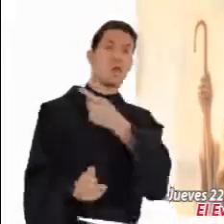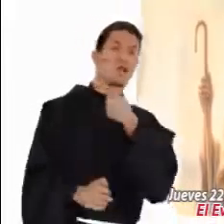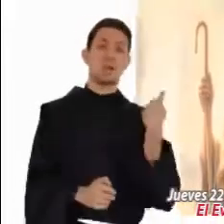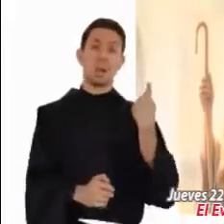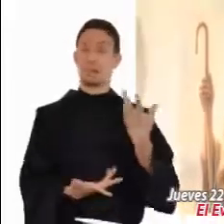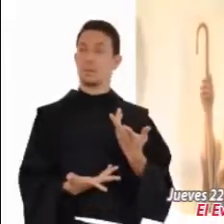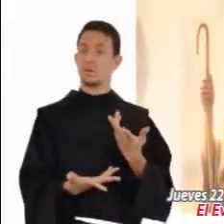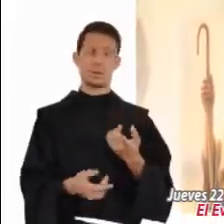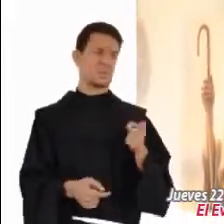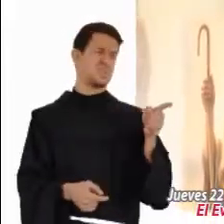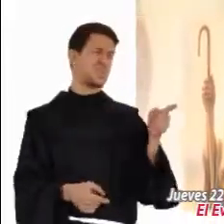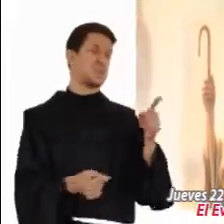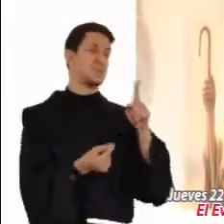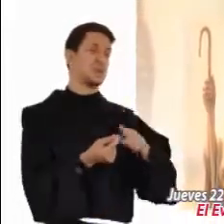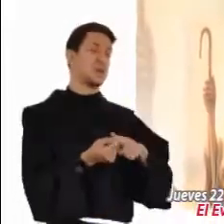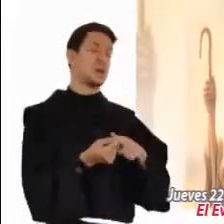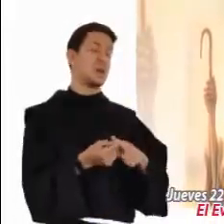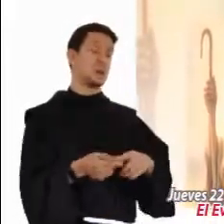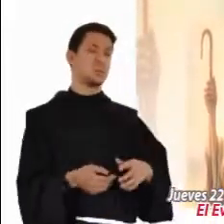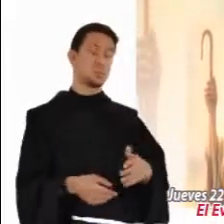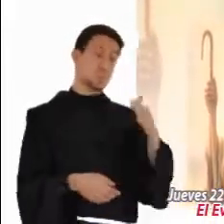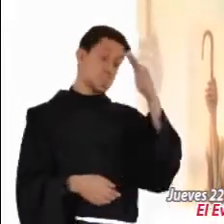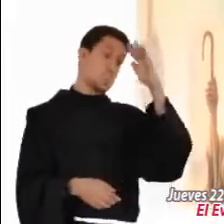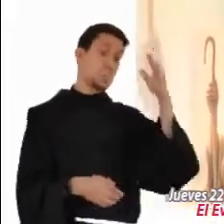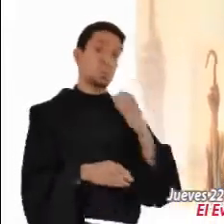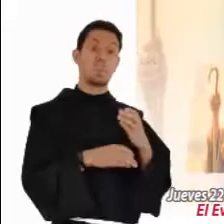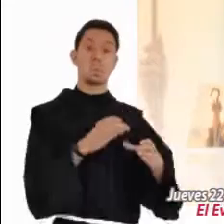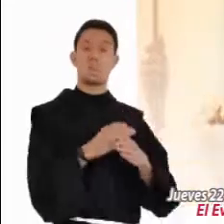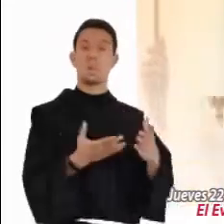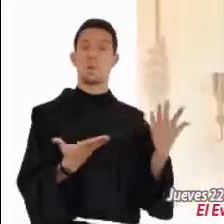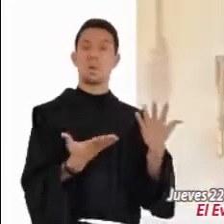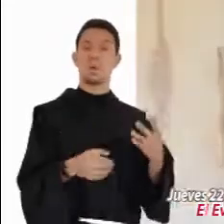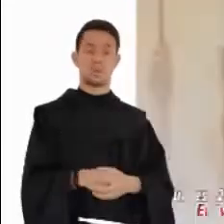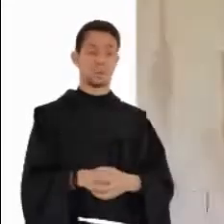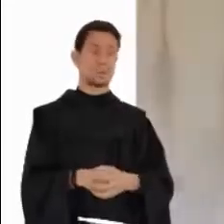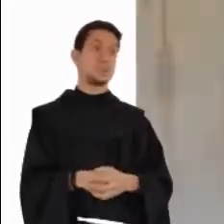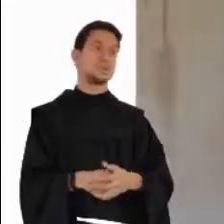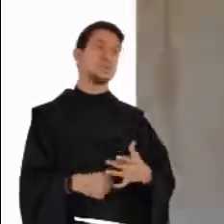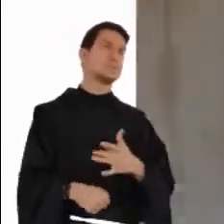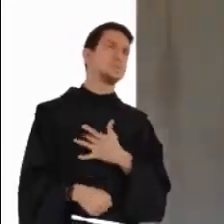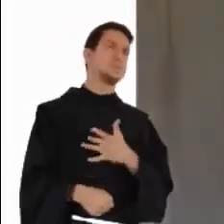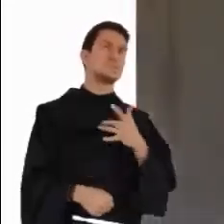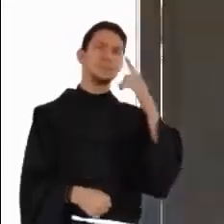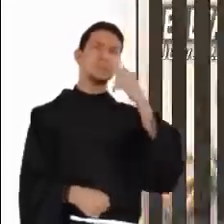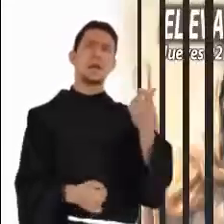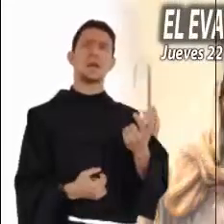del que oigo semejantes cosas? Y tenía curiosidad de ver a Jesús.